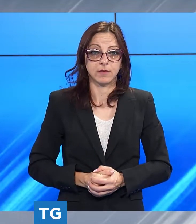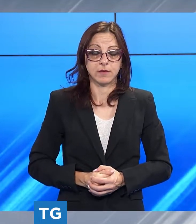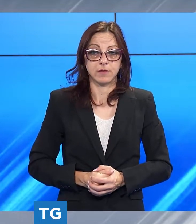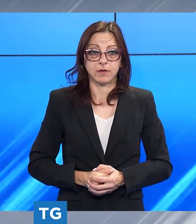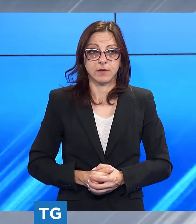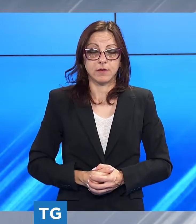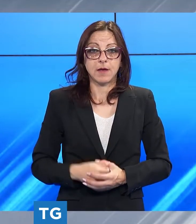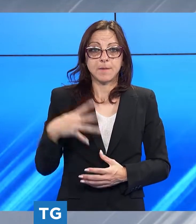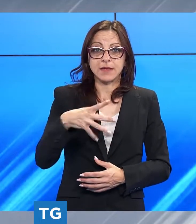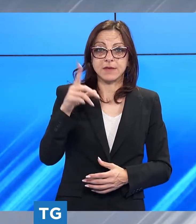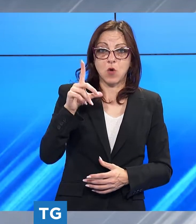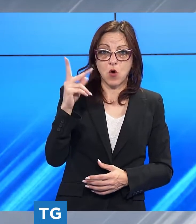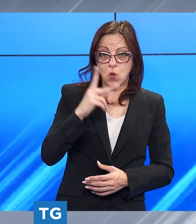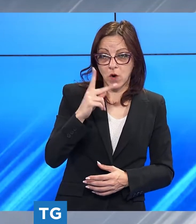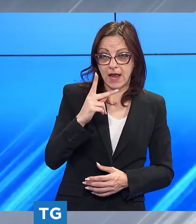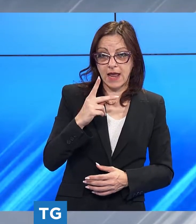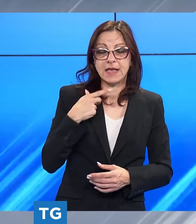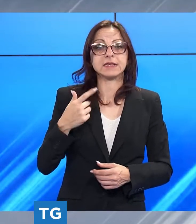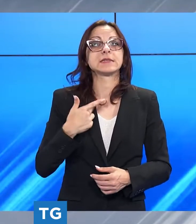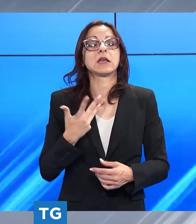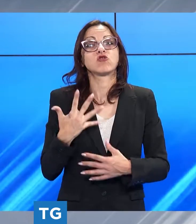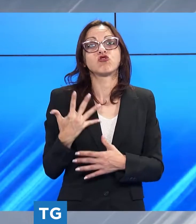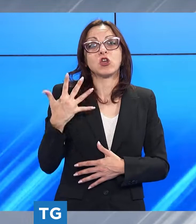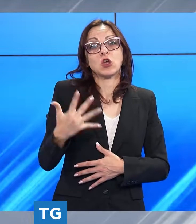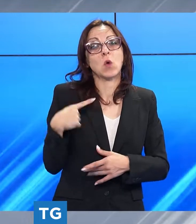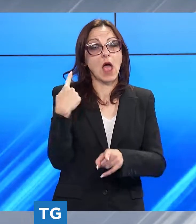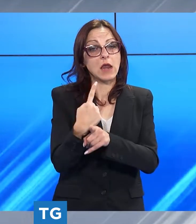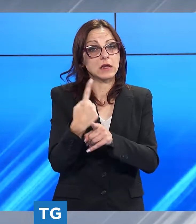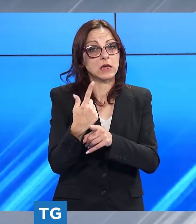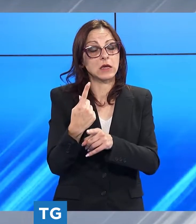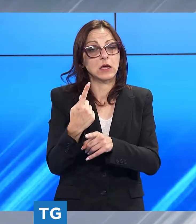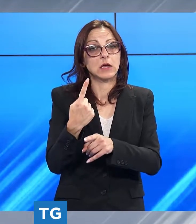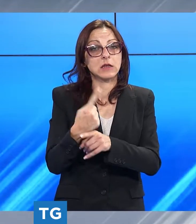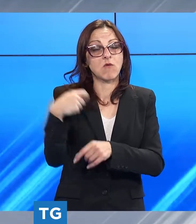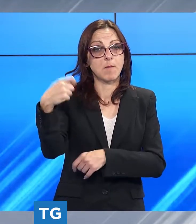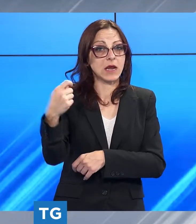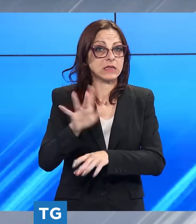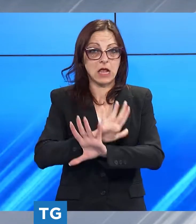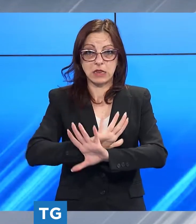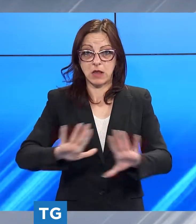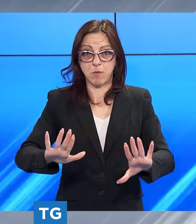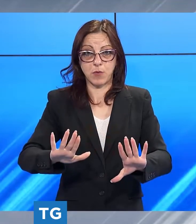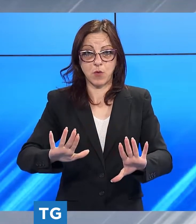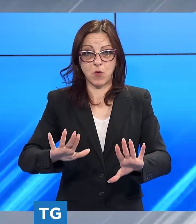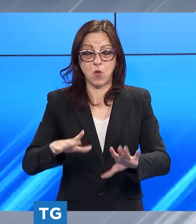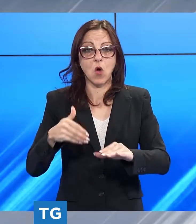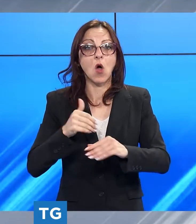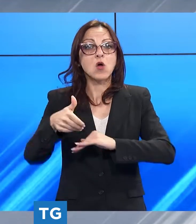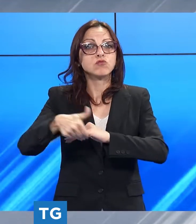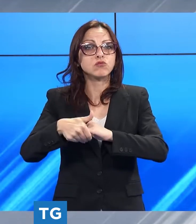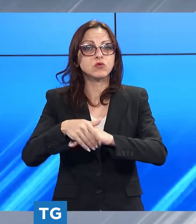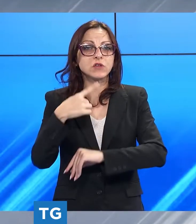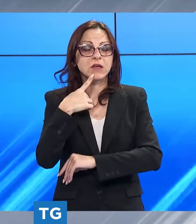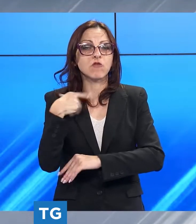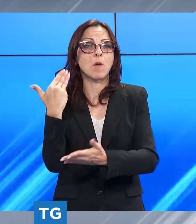massimo lucchesi in scadenza del mandato quinquennale non sarà rinnovato alla carica della presidenza al suo posto su proposta del